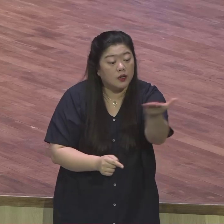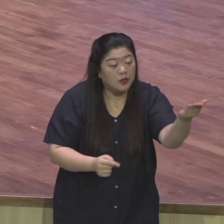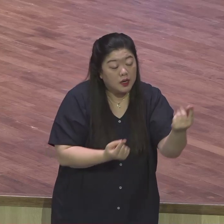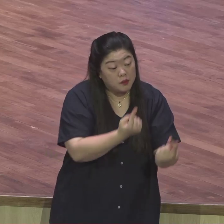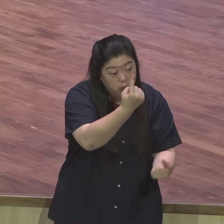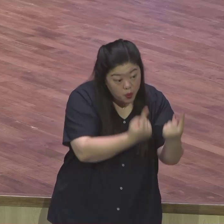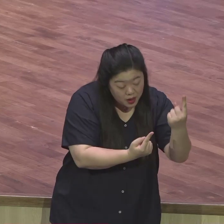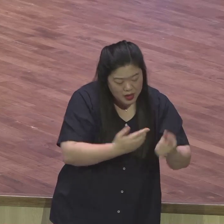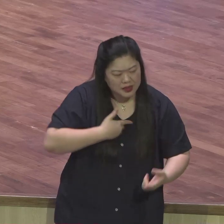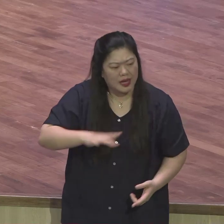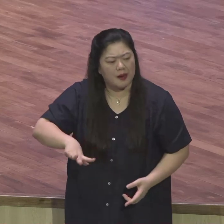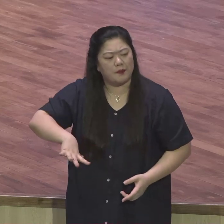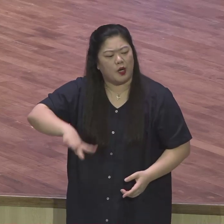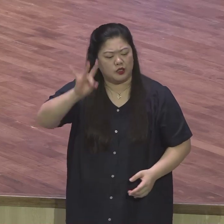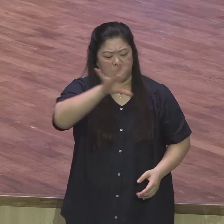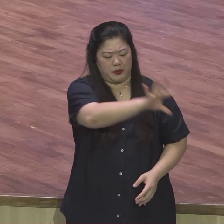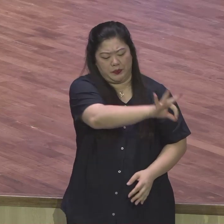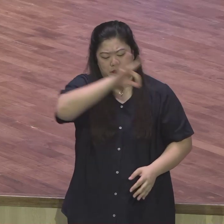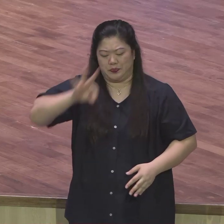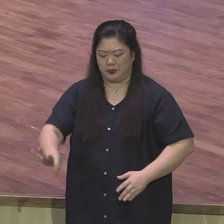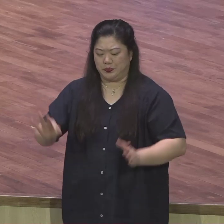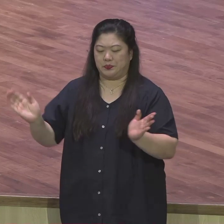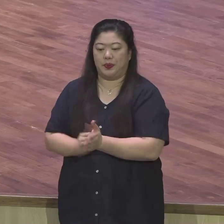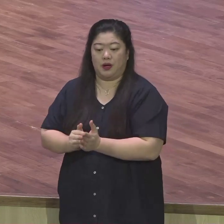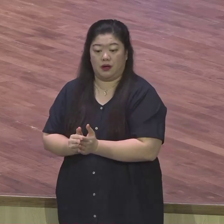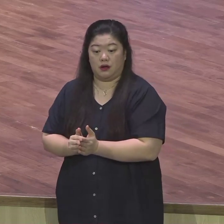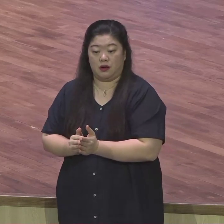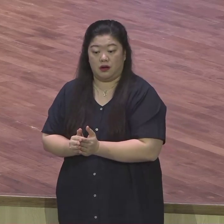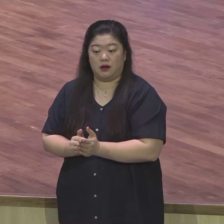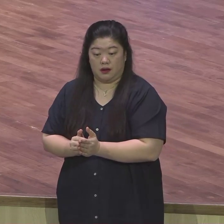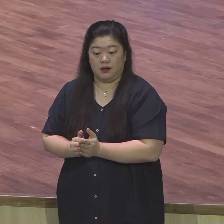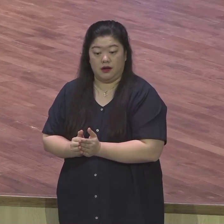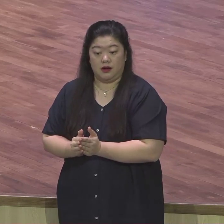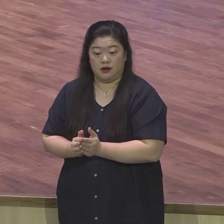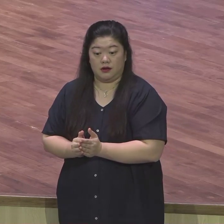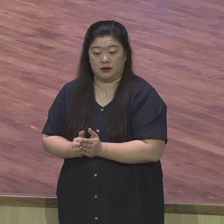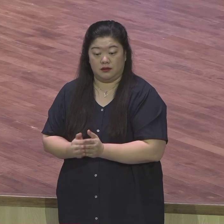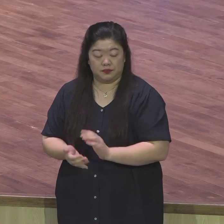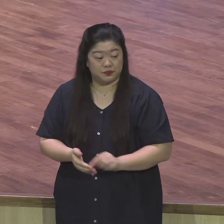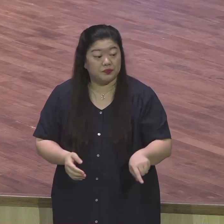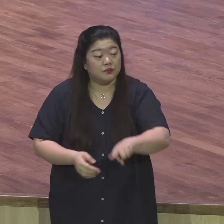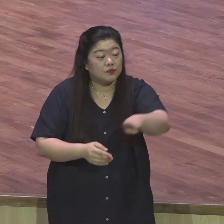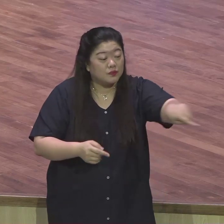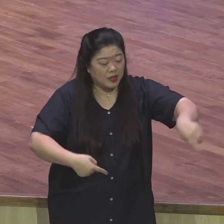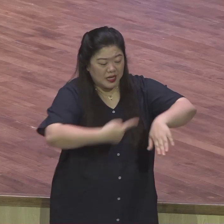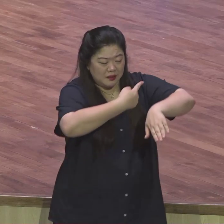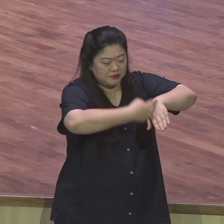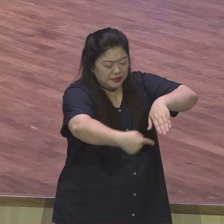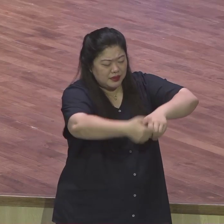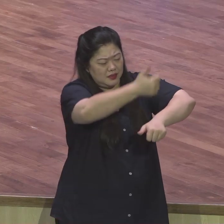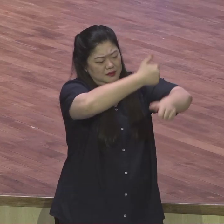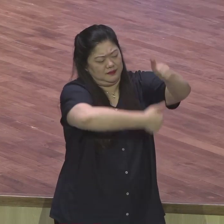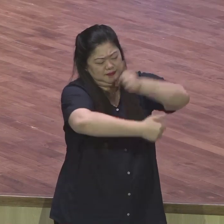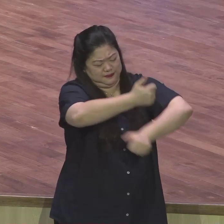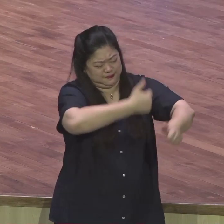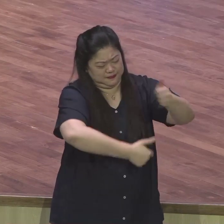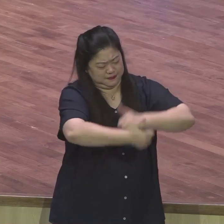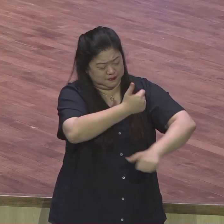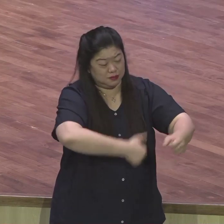보내셨나이다. 말했습니다. 당신들의 후손을 세상에 두시려고 나를 당신들보다 먼저